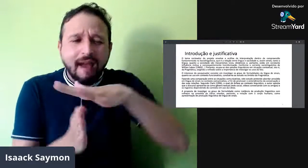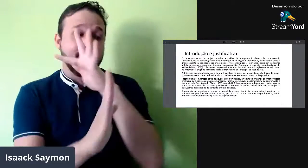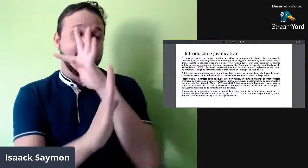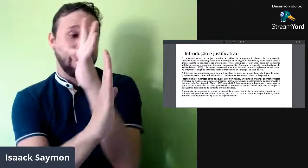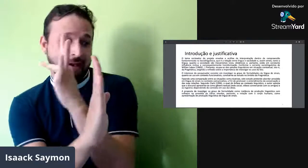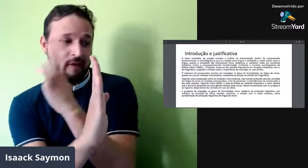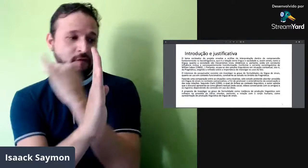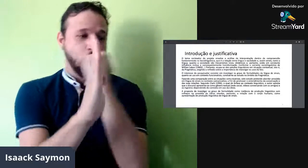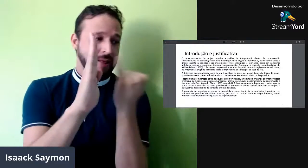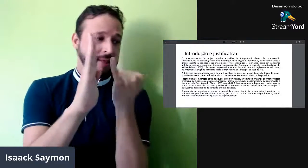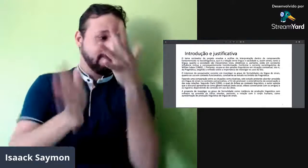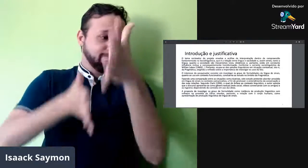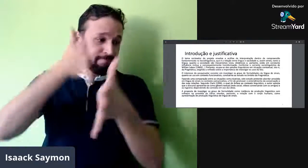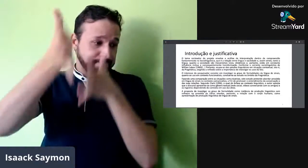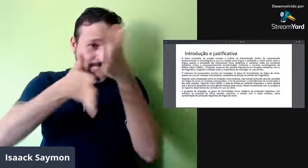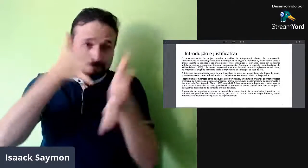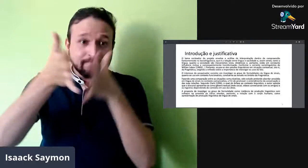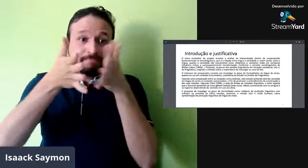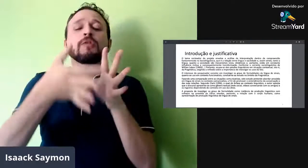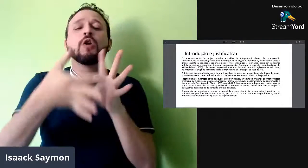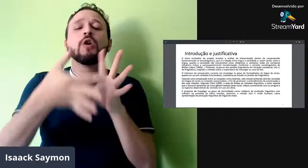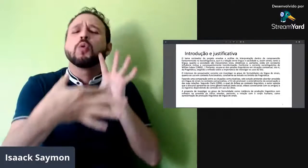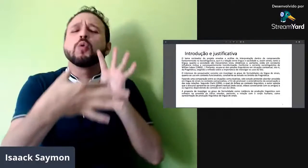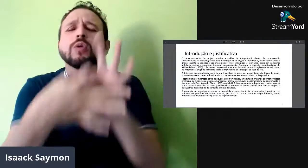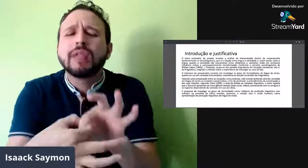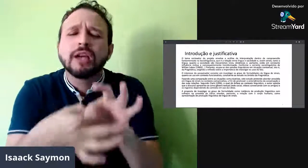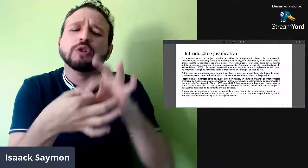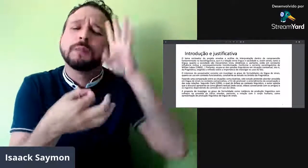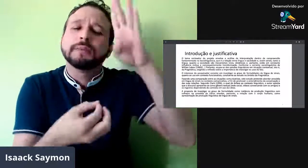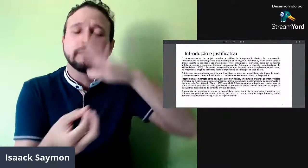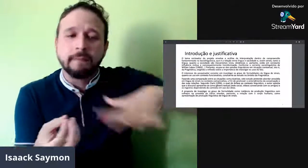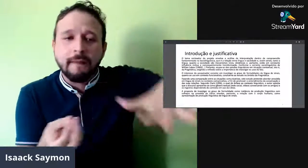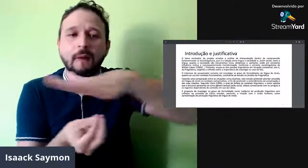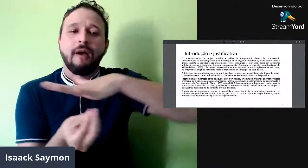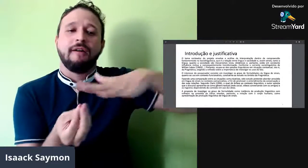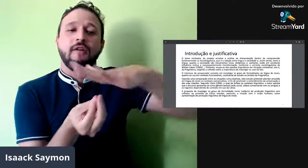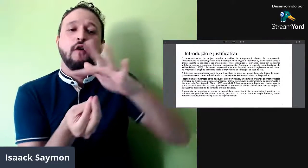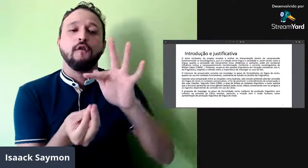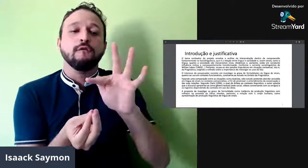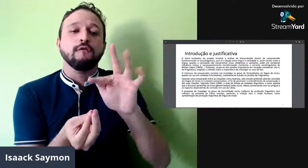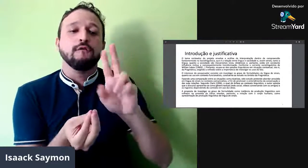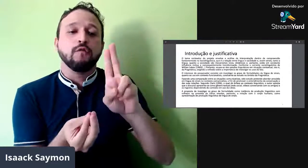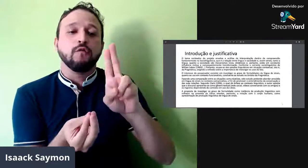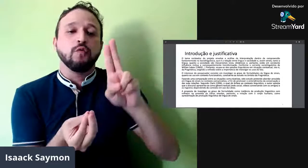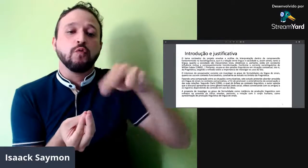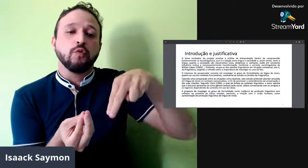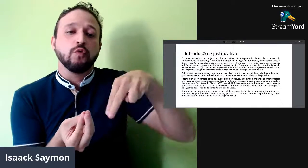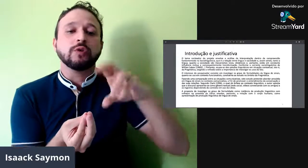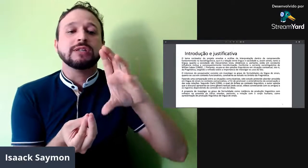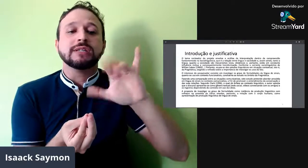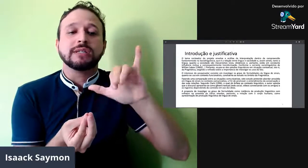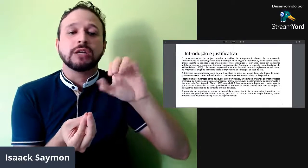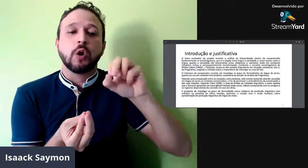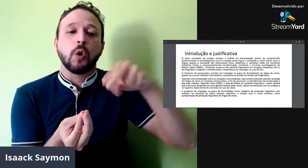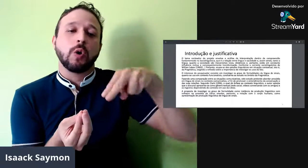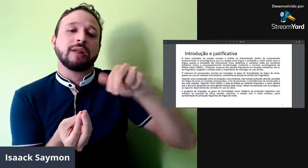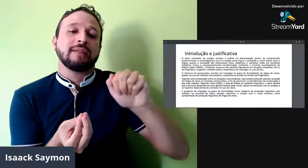assunto é para poder investigar esses graus de formalidade e informalidade dentro da língua de sinais, né? Num contexto ali